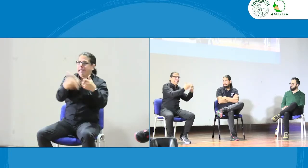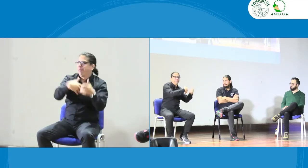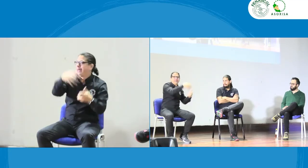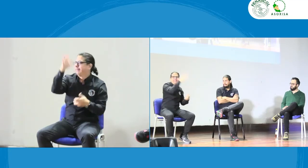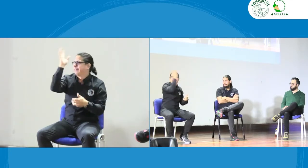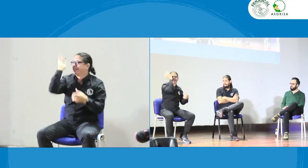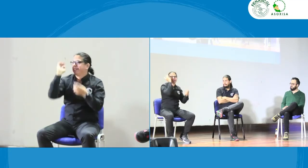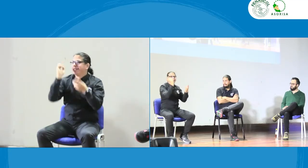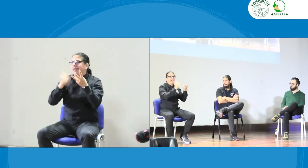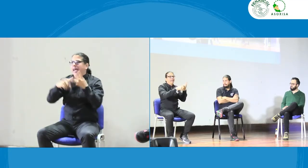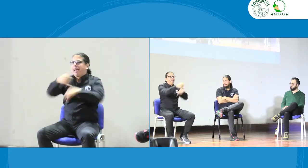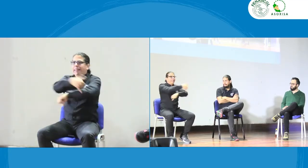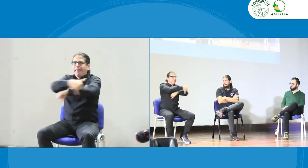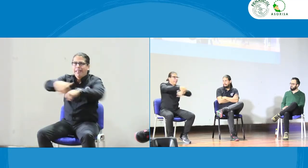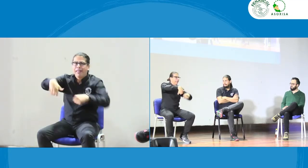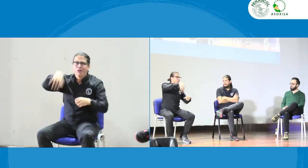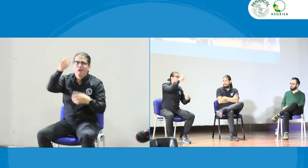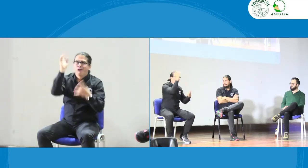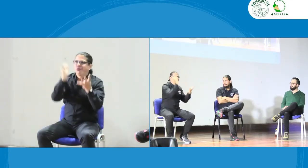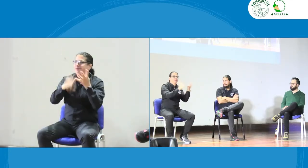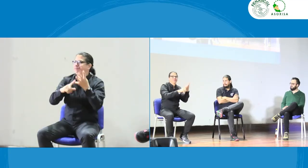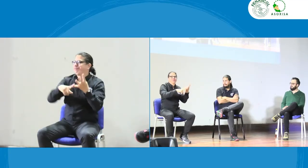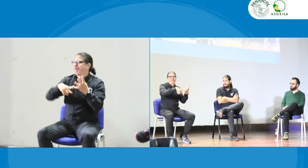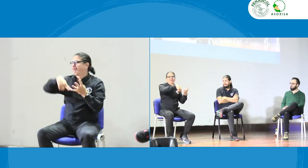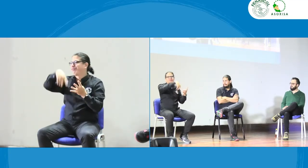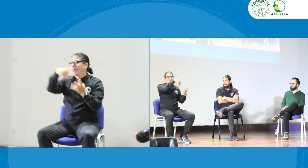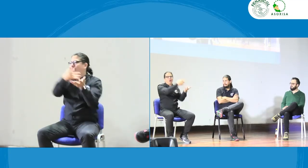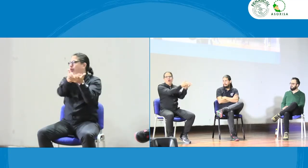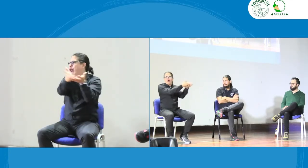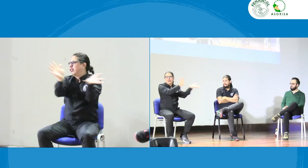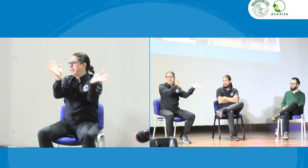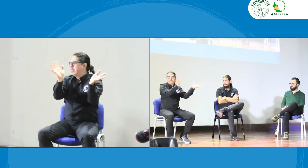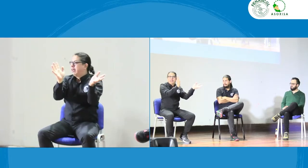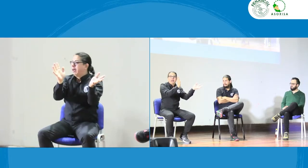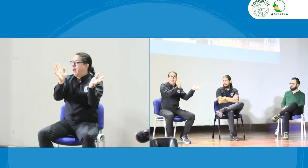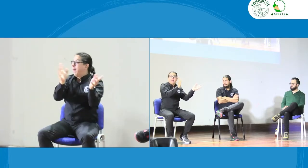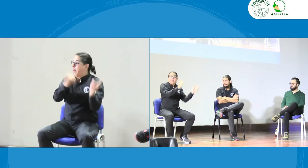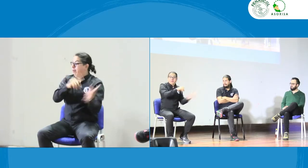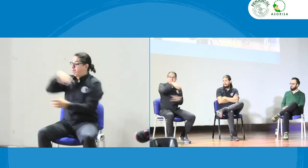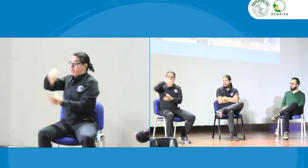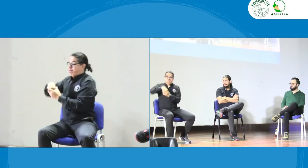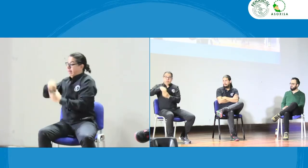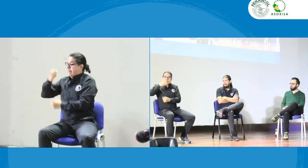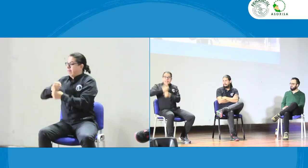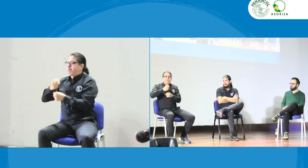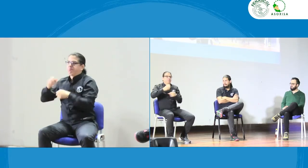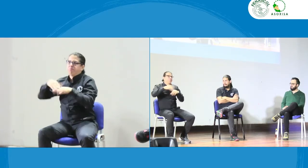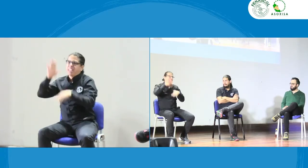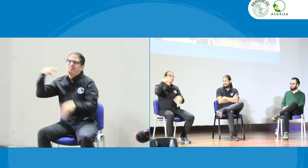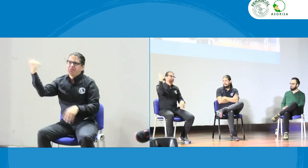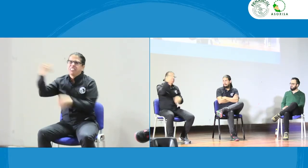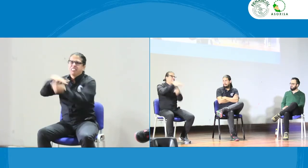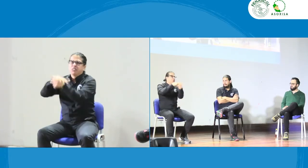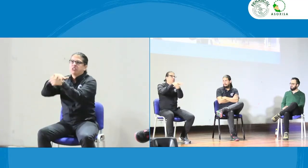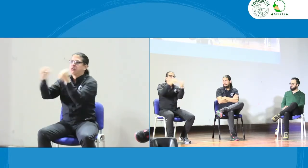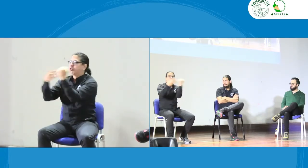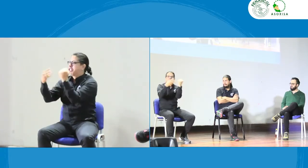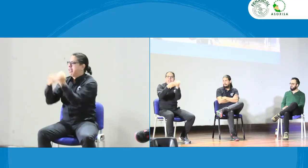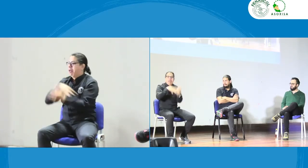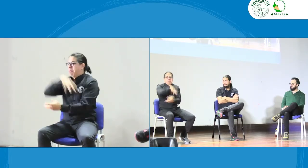ingeniería ingeniería de sistemas arquitectura bueno cualquier otra área del conocimiento y entran